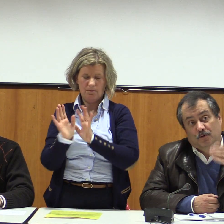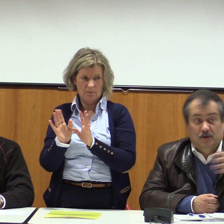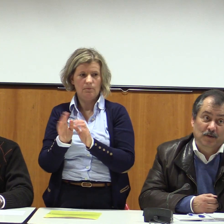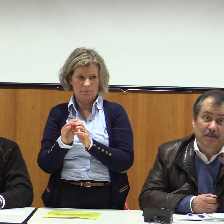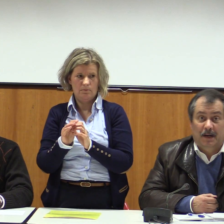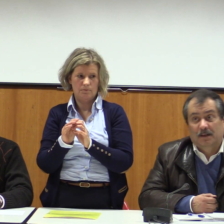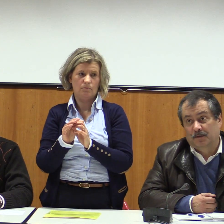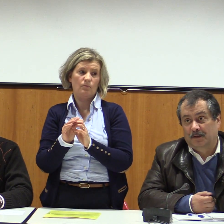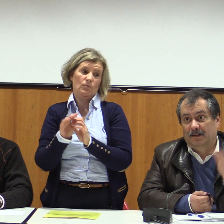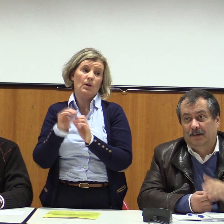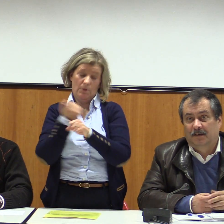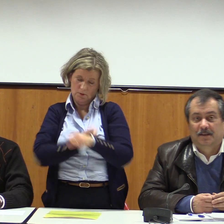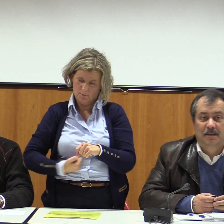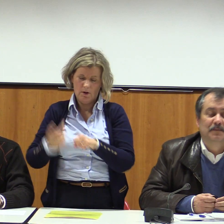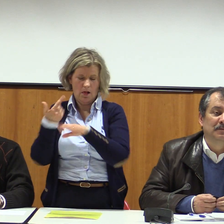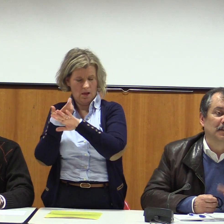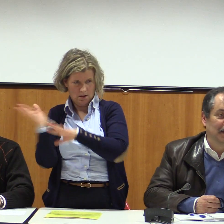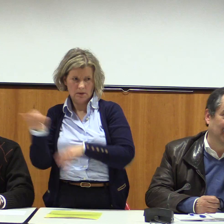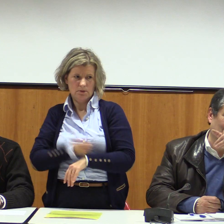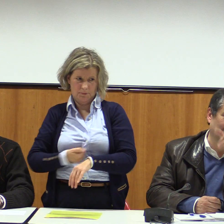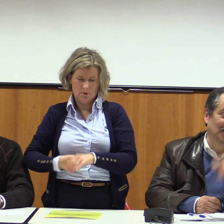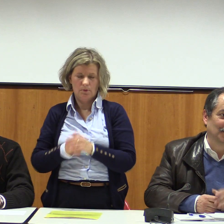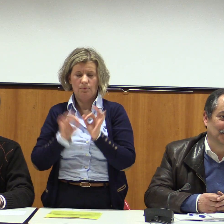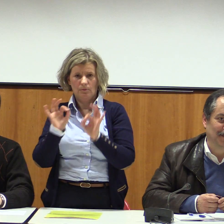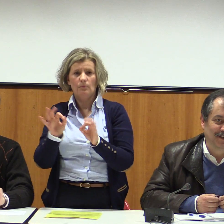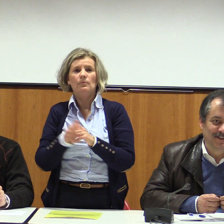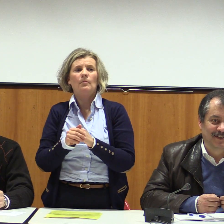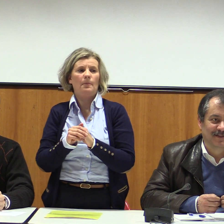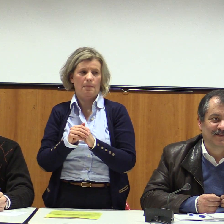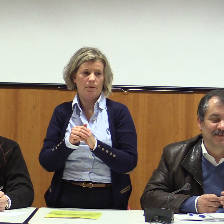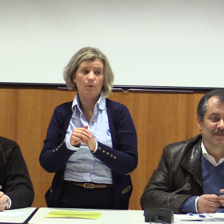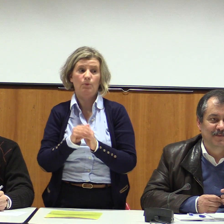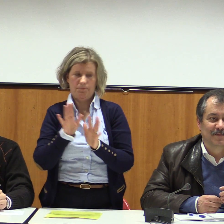Os outros estão desempregados, por favor. Sim. É o que eles vão perceber.